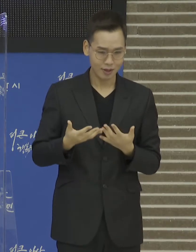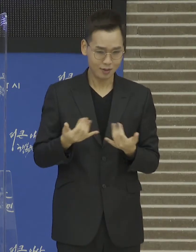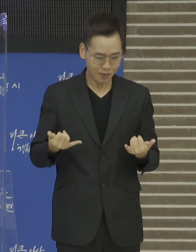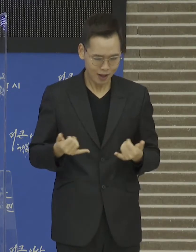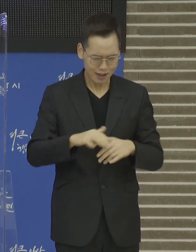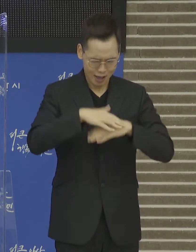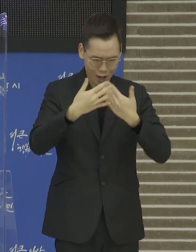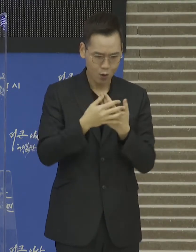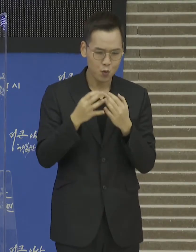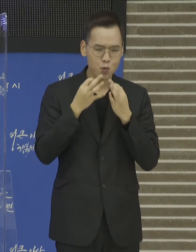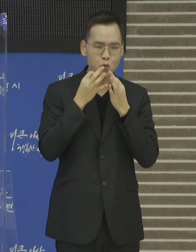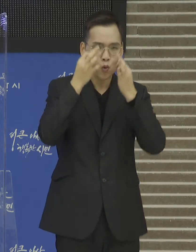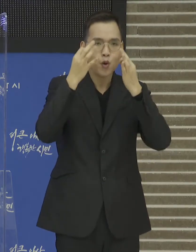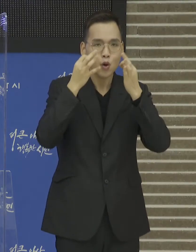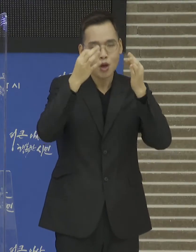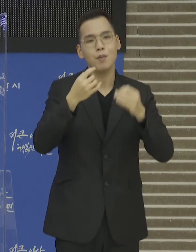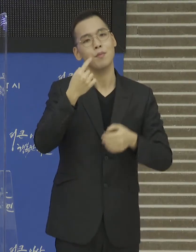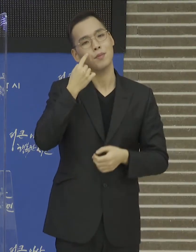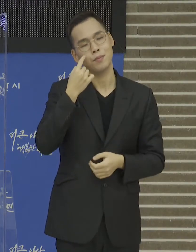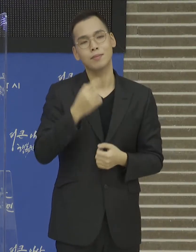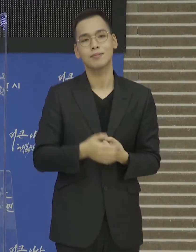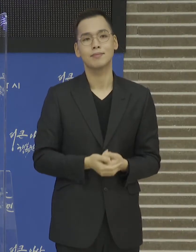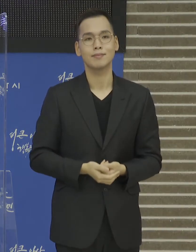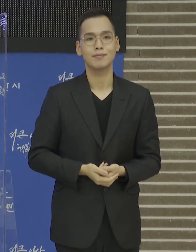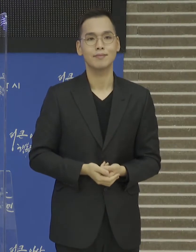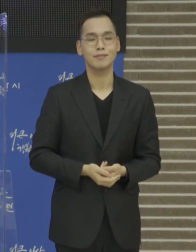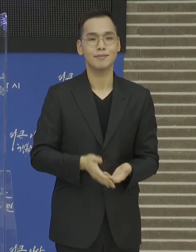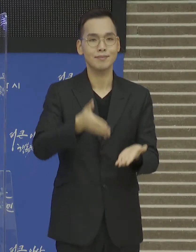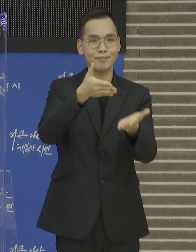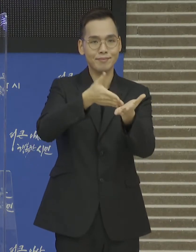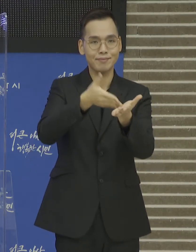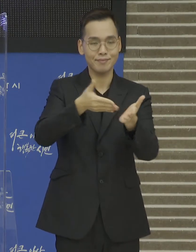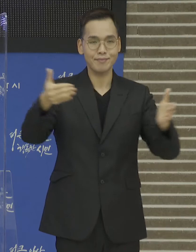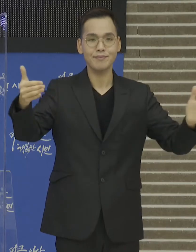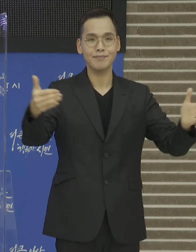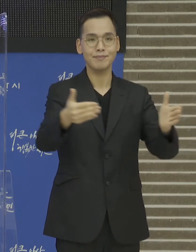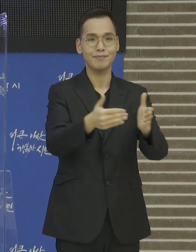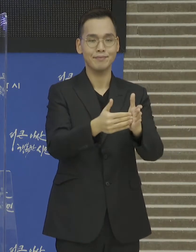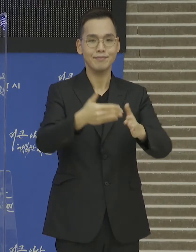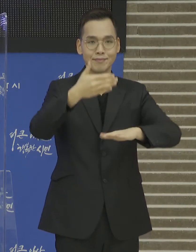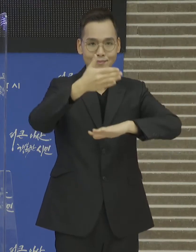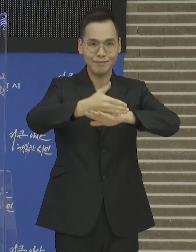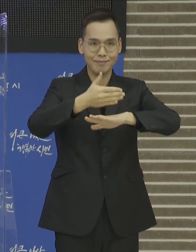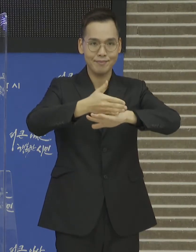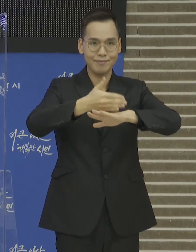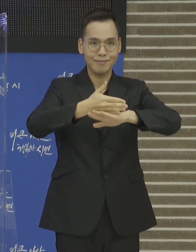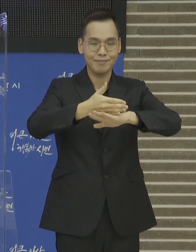최선의 노력을 다하겠다는 말씀을 드리며 시전 브리핑을 마치겠습니다. 감사합니다.